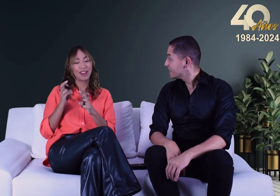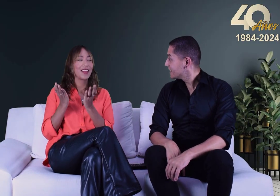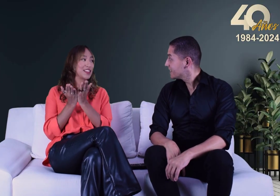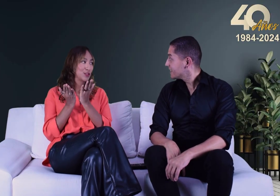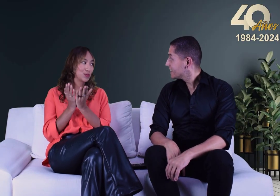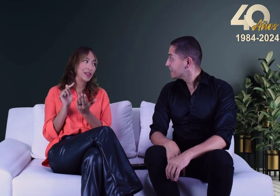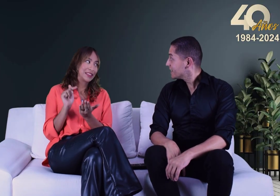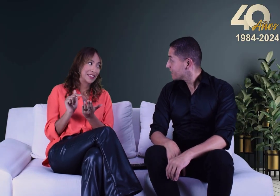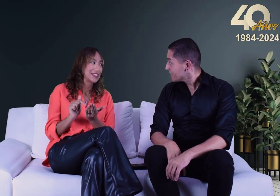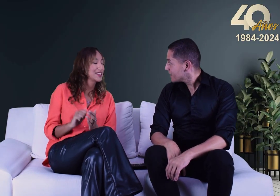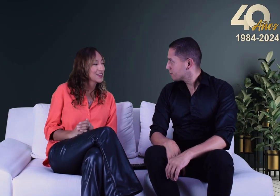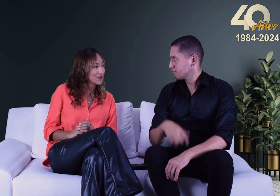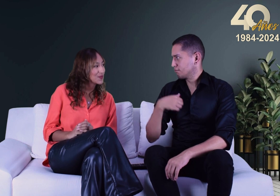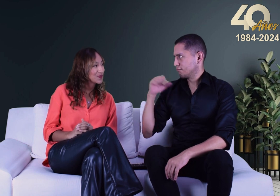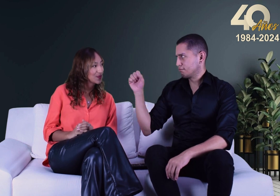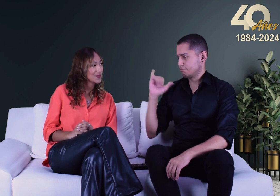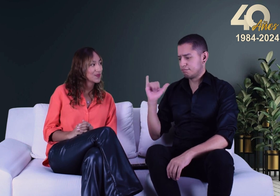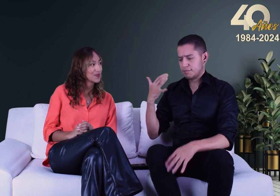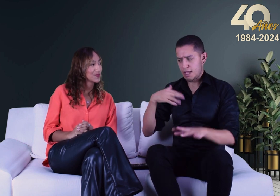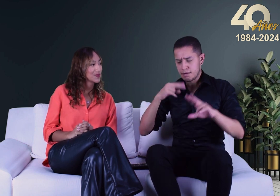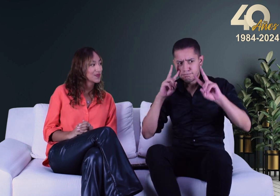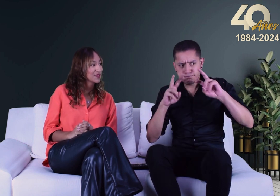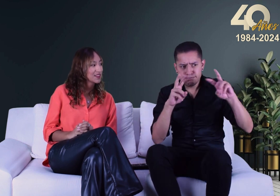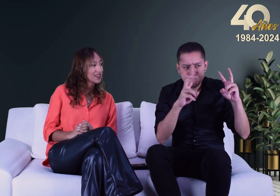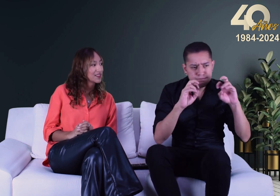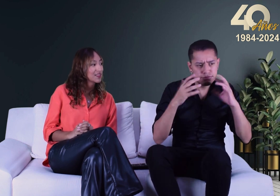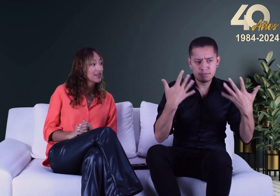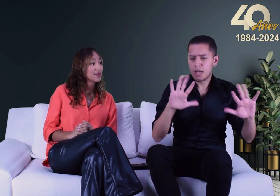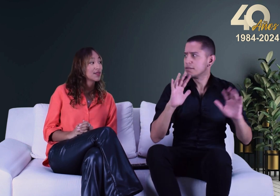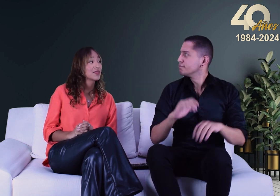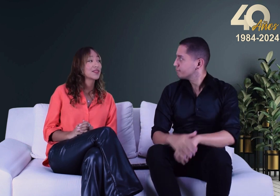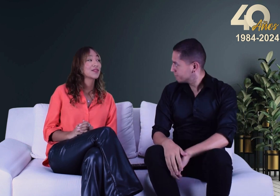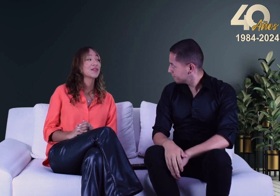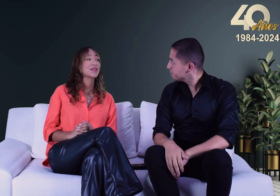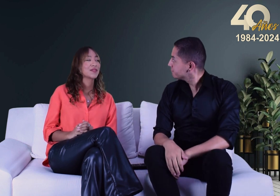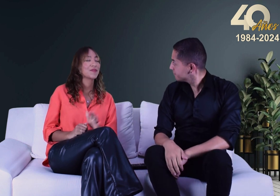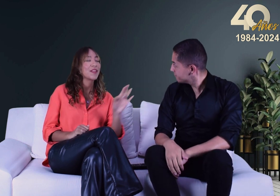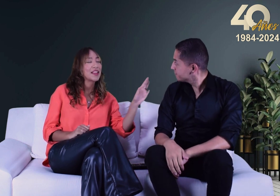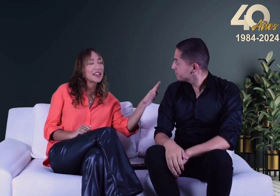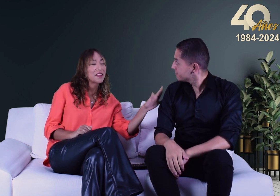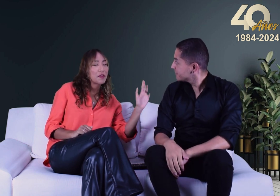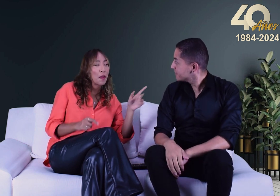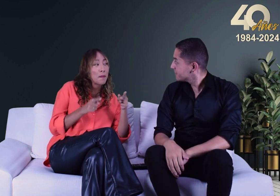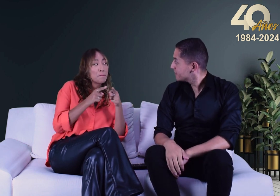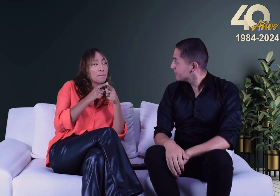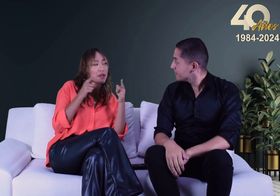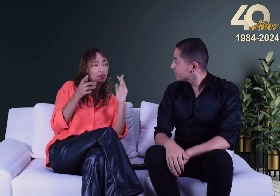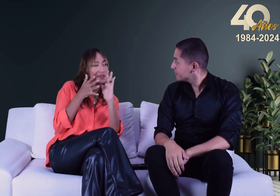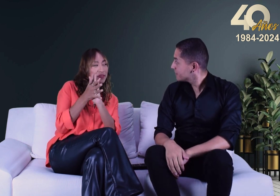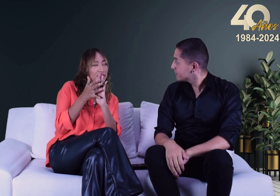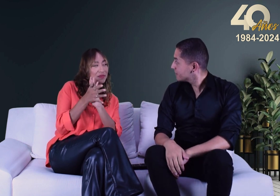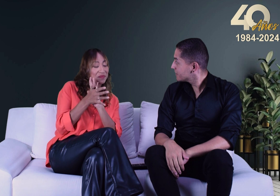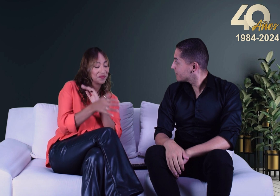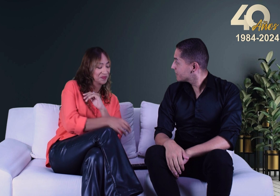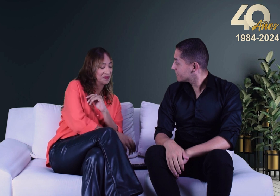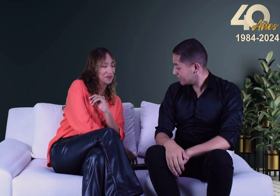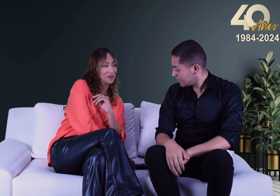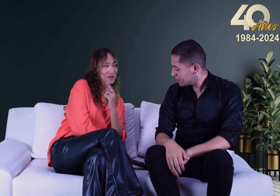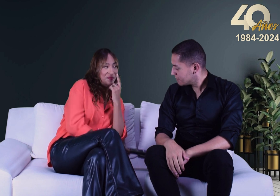Estuve investigando el aspecto educativo. Yo también, ya lo investigué. Mira, aquí hay una